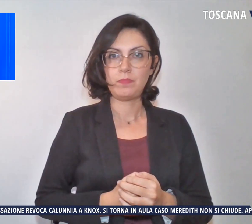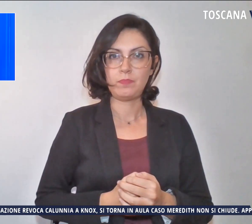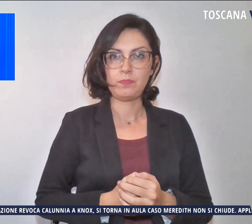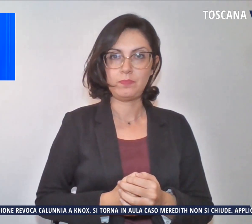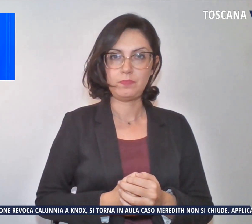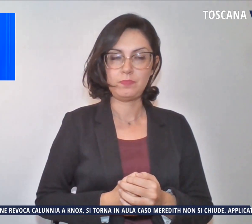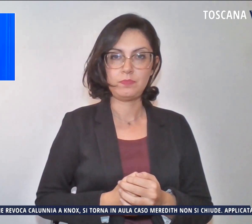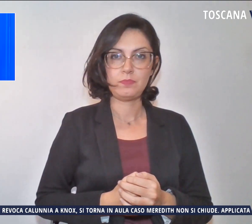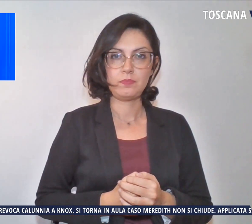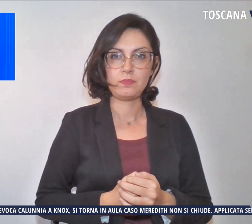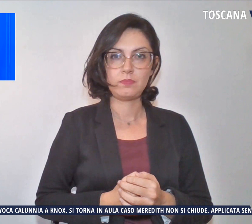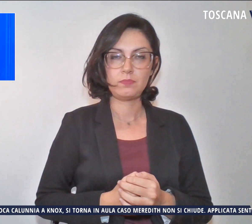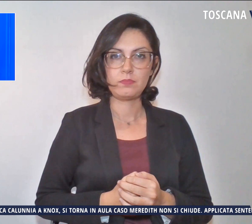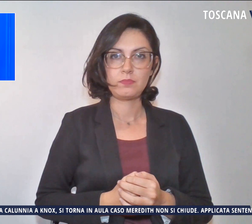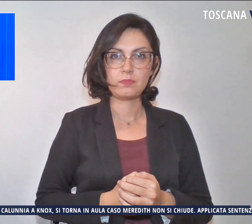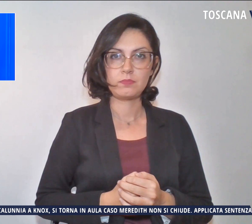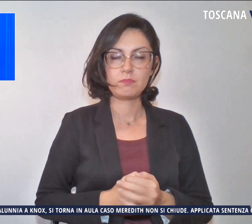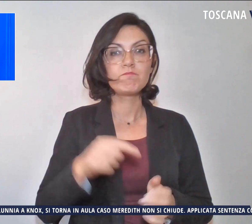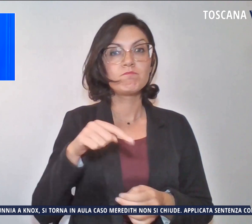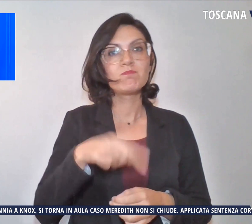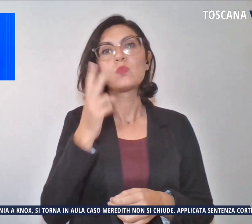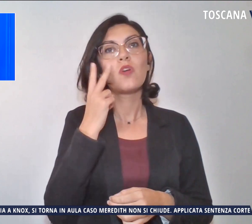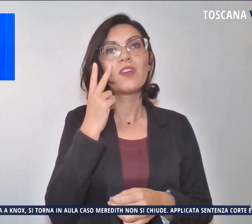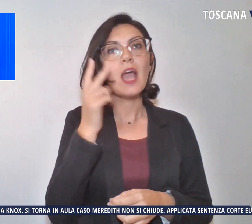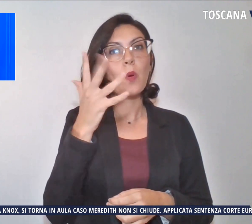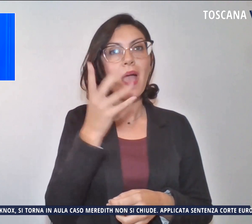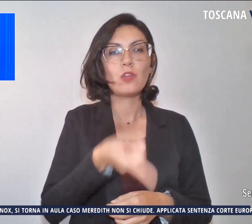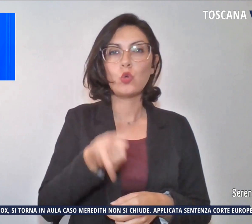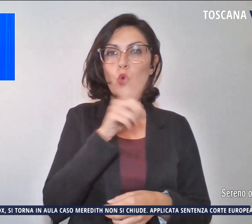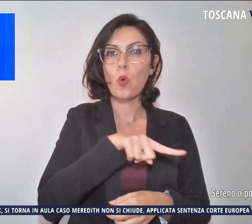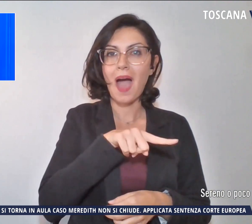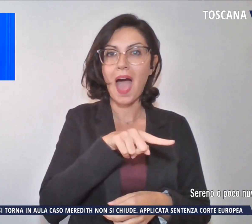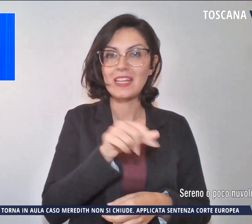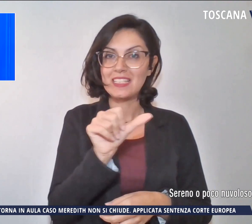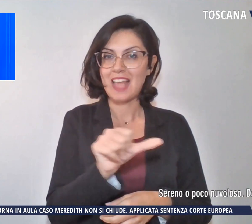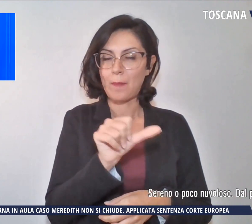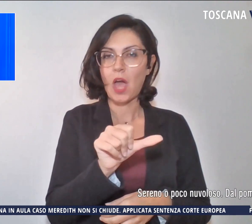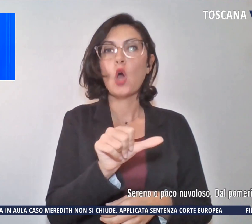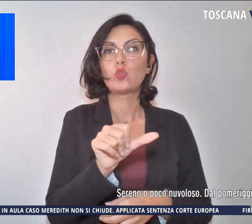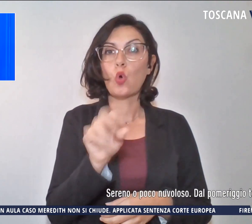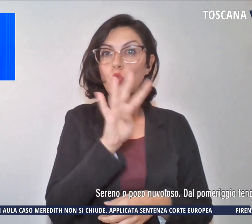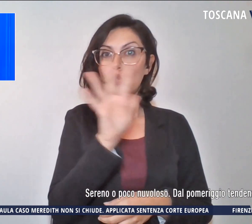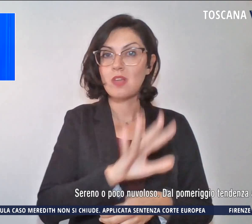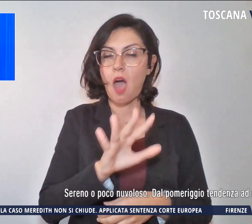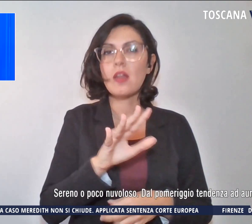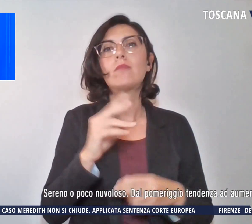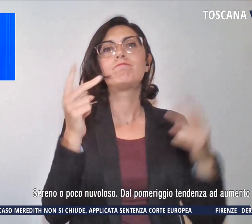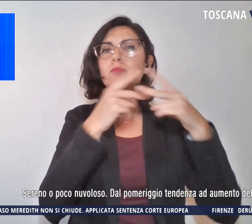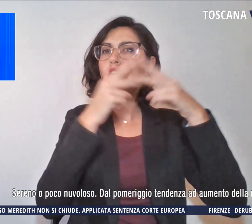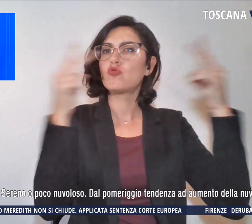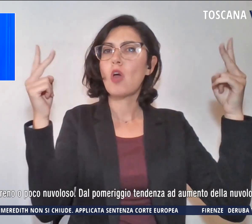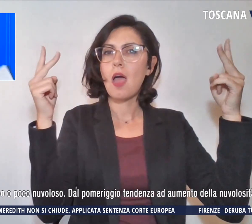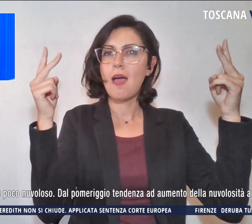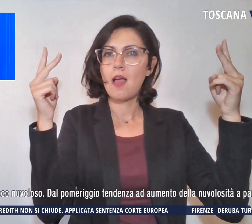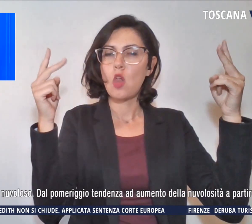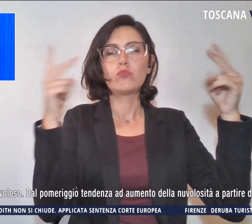E prima di lasciarvi uno sguardo al meteo per domani sabato in Toscana, cielo sereno, poco nuvoloso,